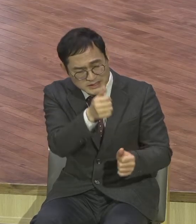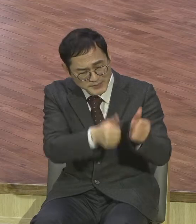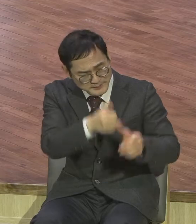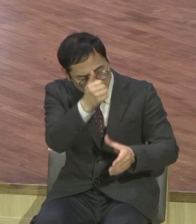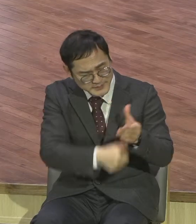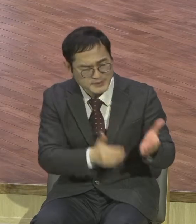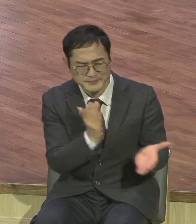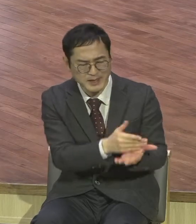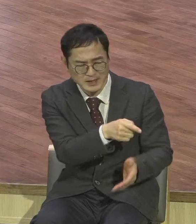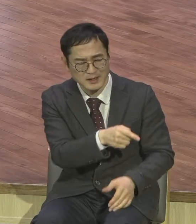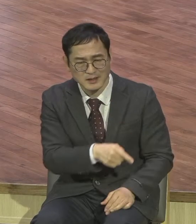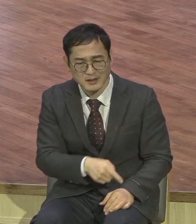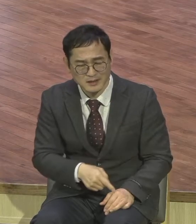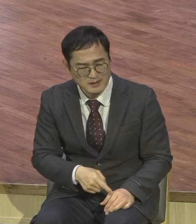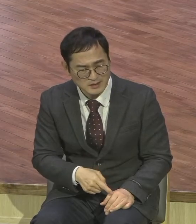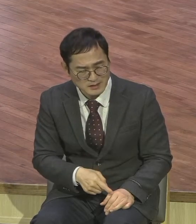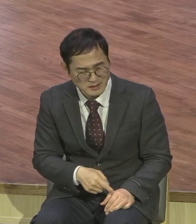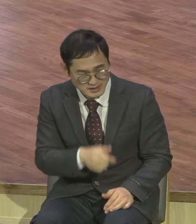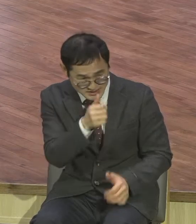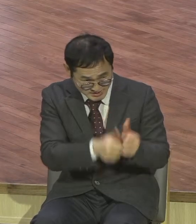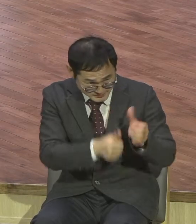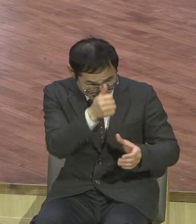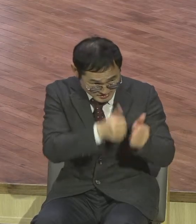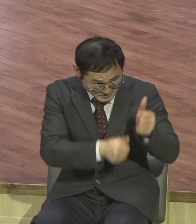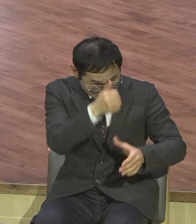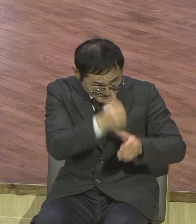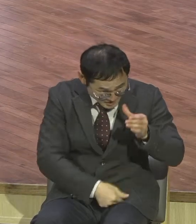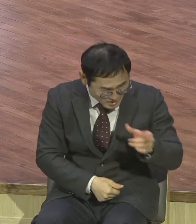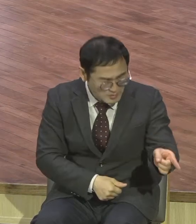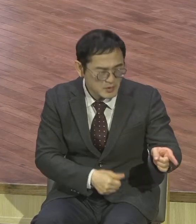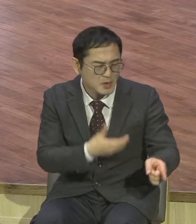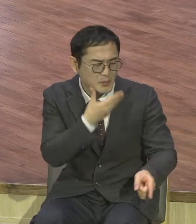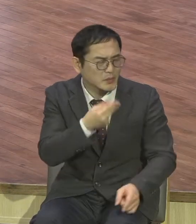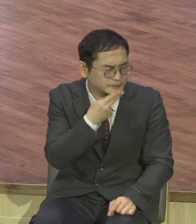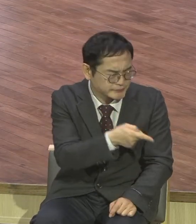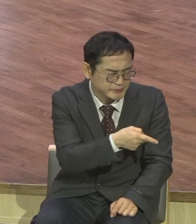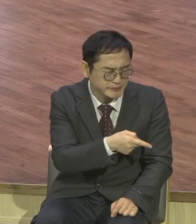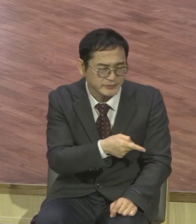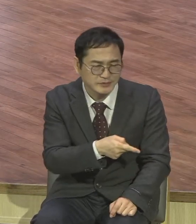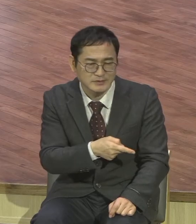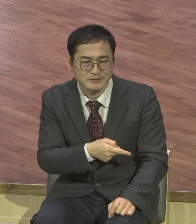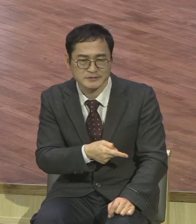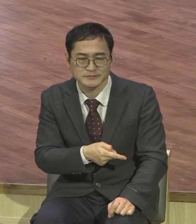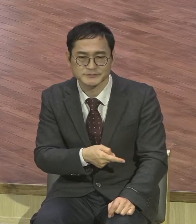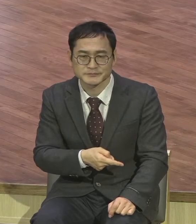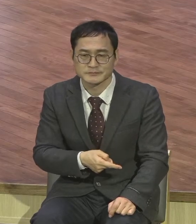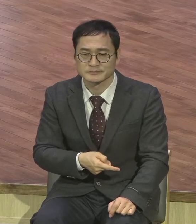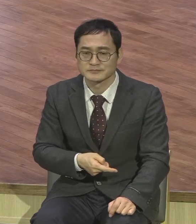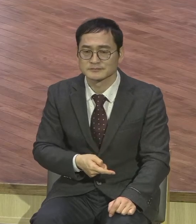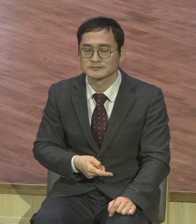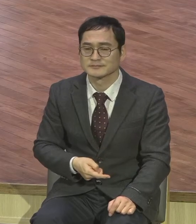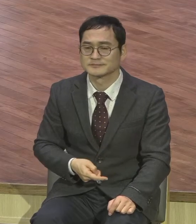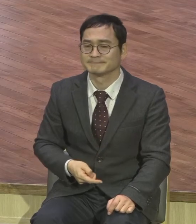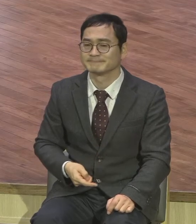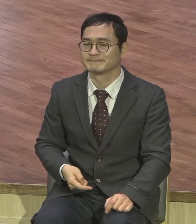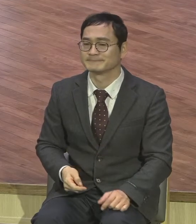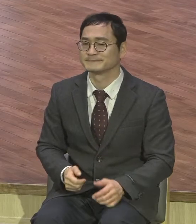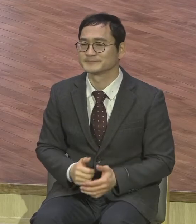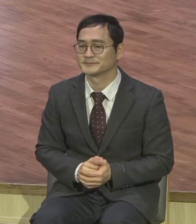그래서 예수님께서 그랬어요 천국 가면 지구상에서는 가장